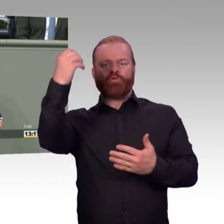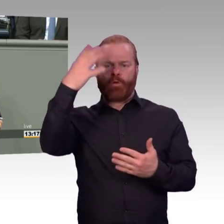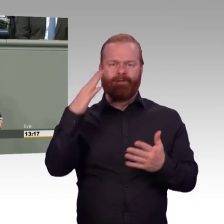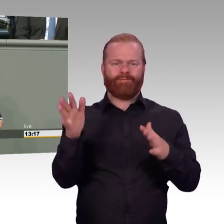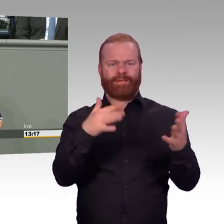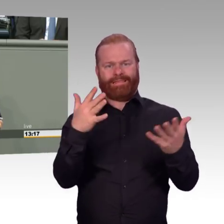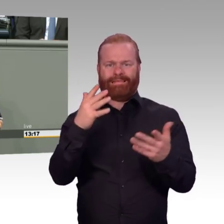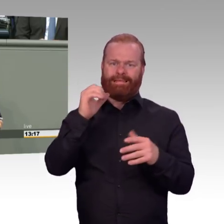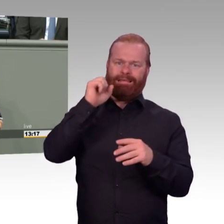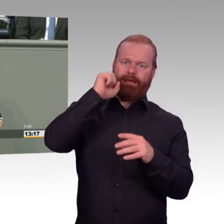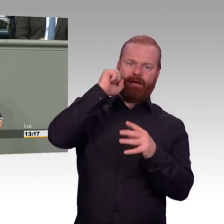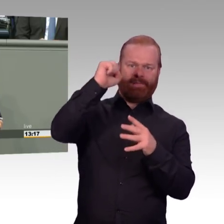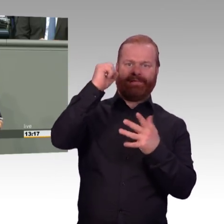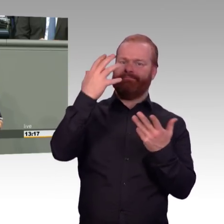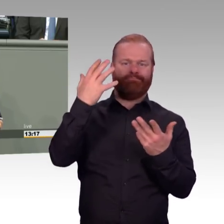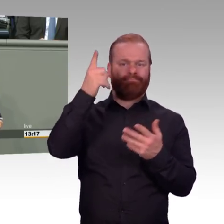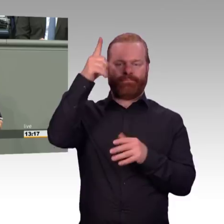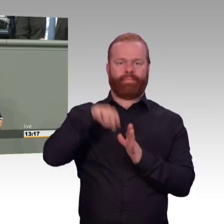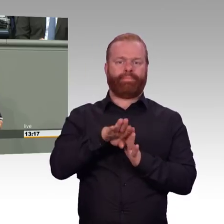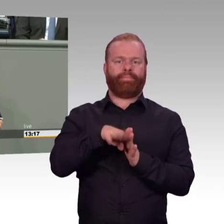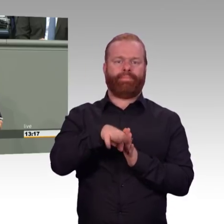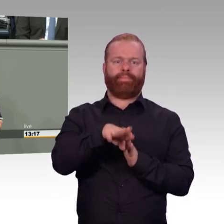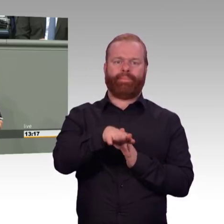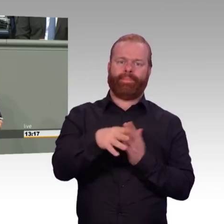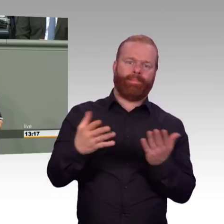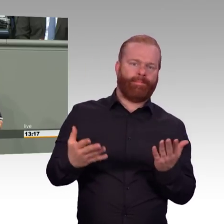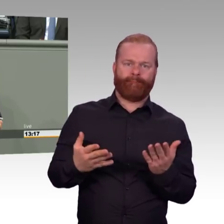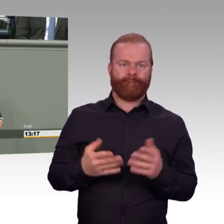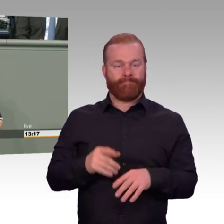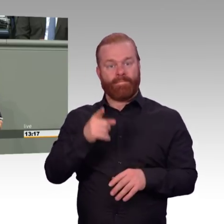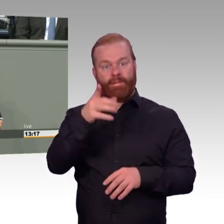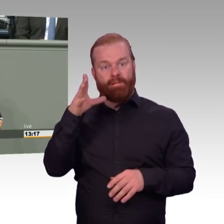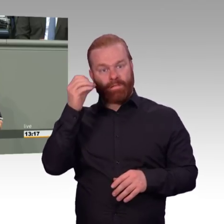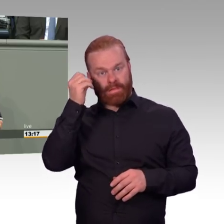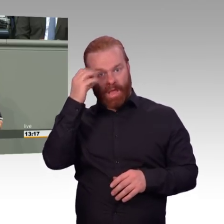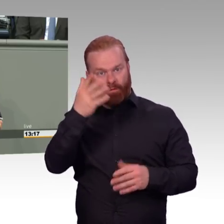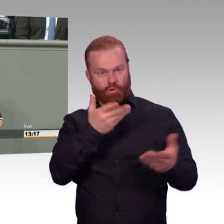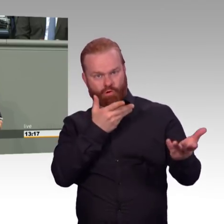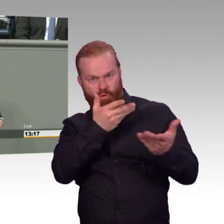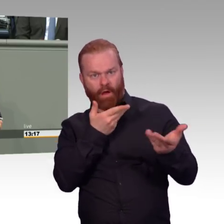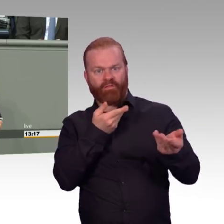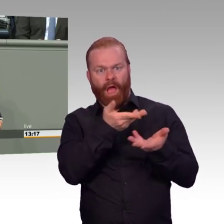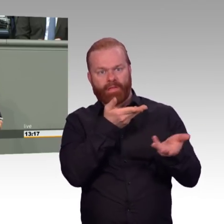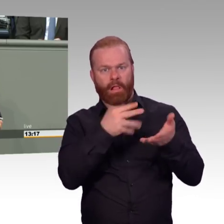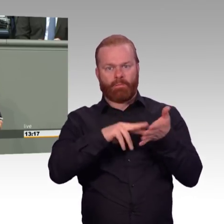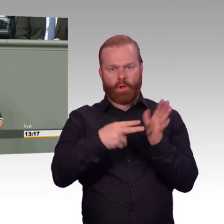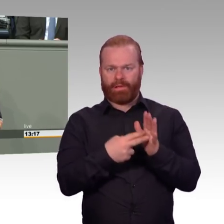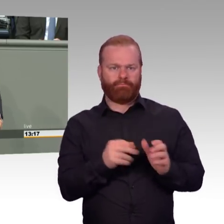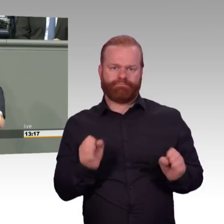am Kohleausstieg festhalten, den wir übrigens, sobald wir in Regierungsverantwortung sind, wieder rückgängig machen werden, dann versuchen Sie